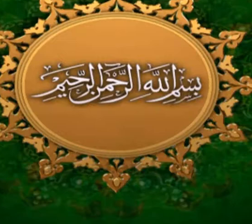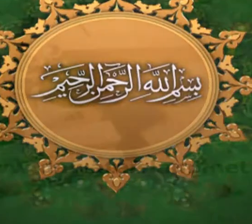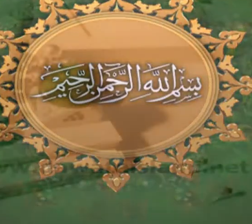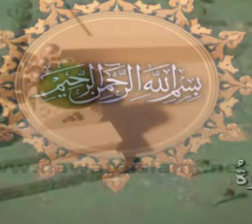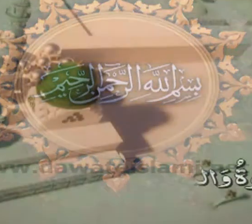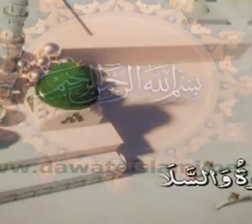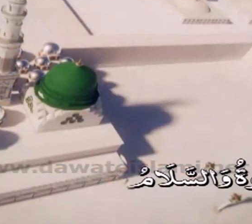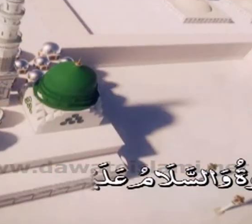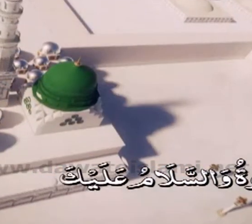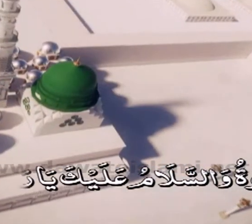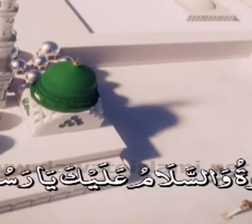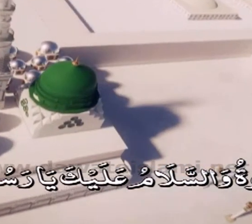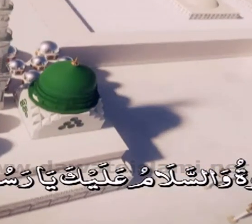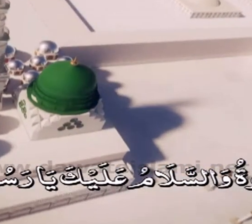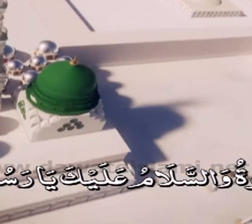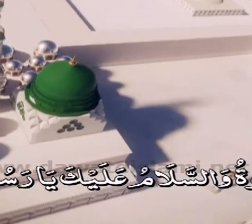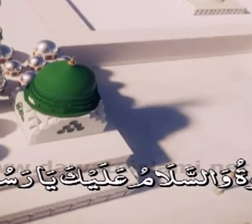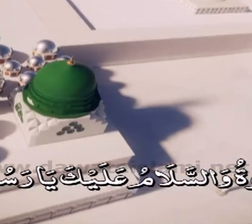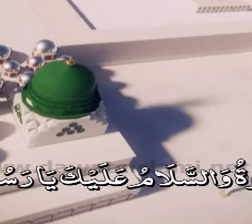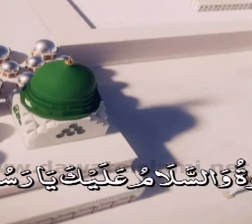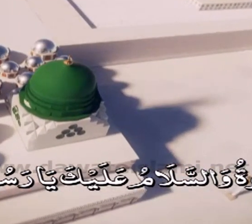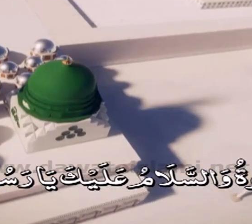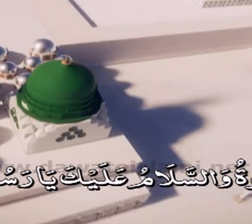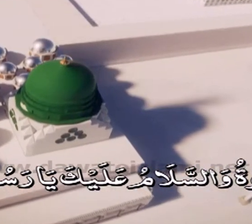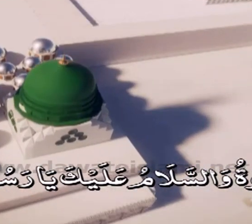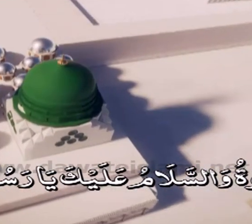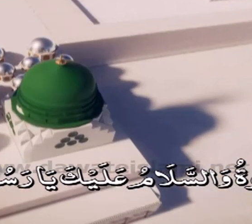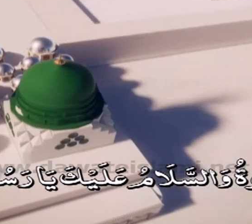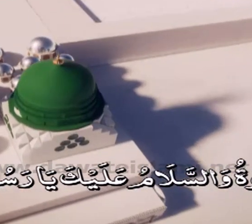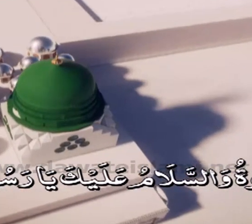صلاة والسلام علیکہ یا رسول اللہ وعلیٰ